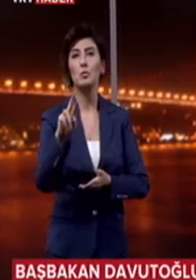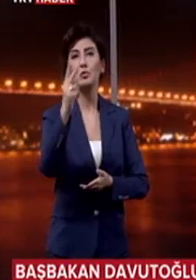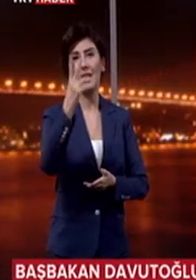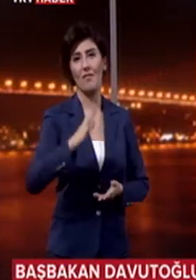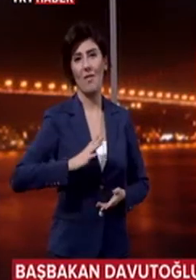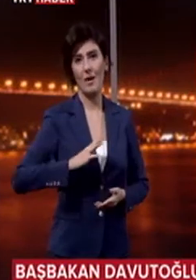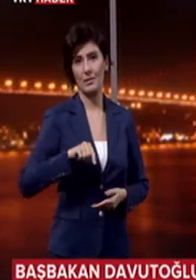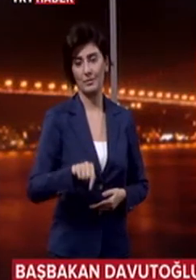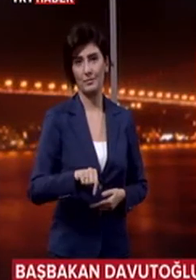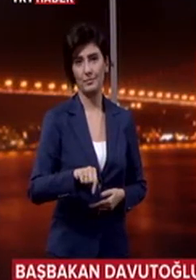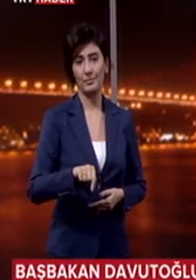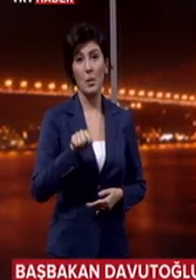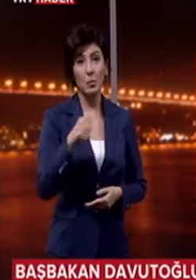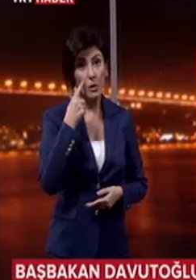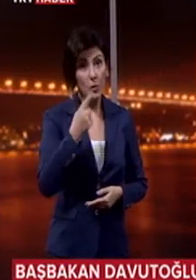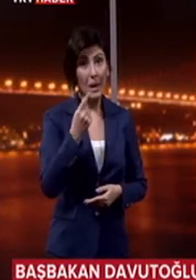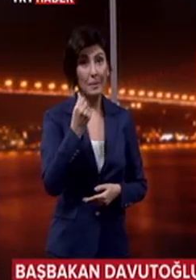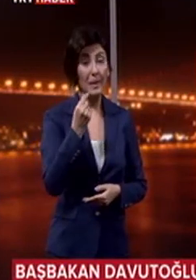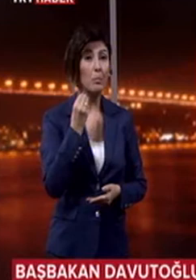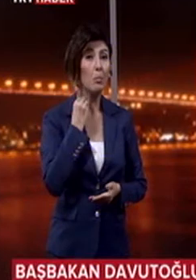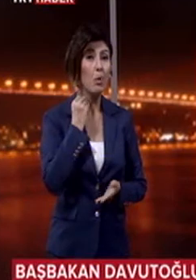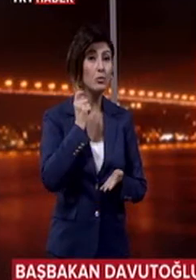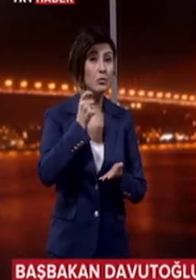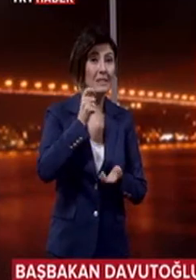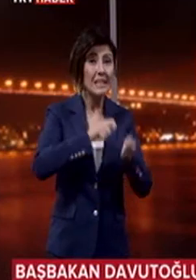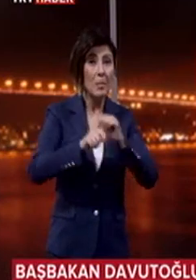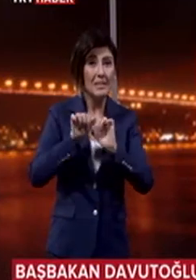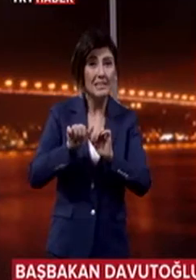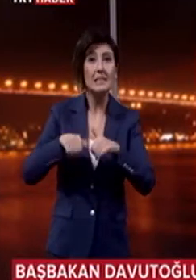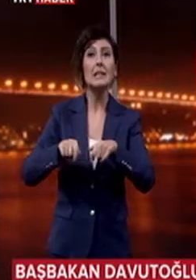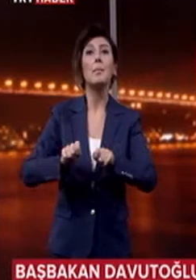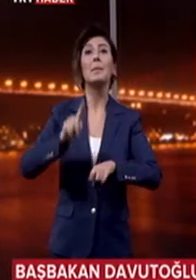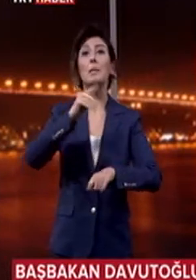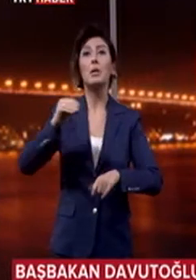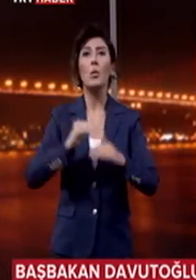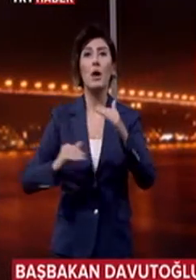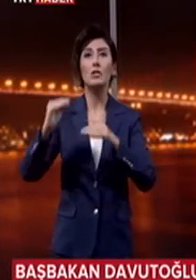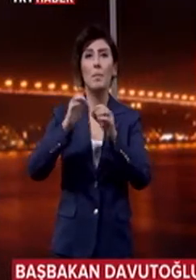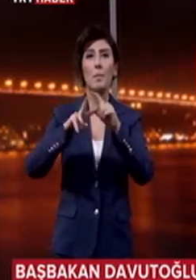Buna göre prim borcunu yapılandırmayan bir milyonu aşkın bağ kurulu da sağlık hizmeti alabilecek.